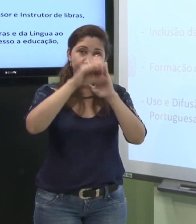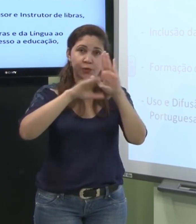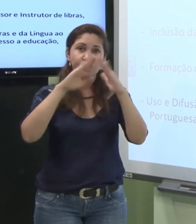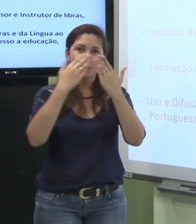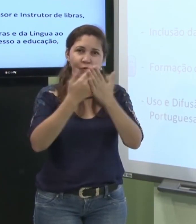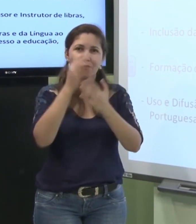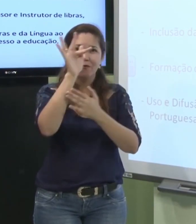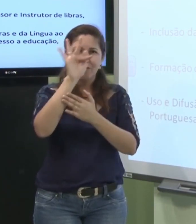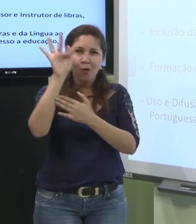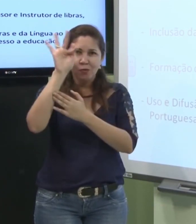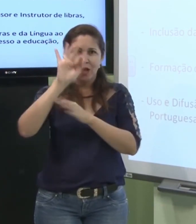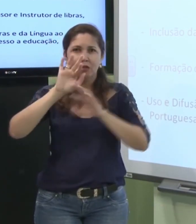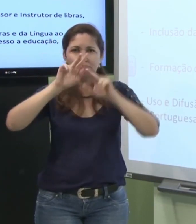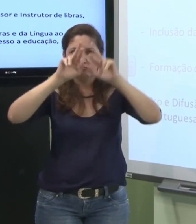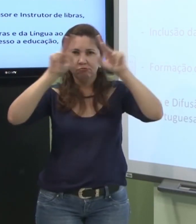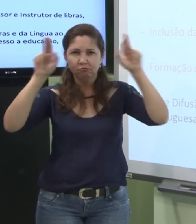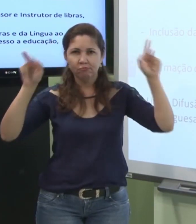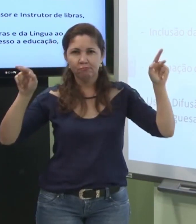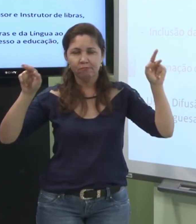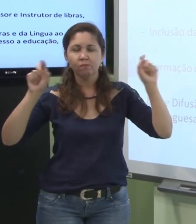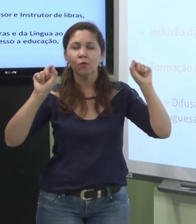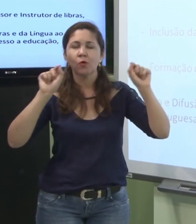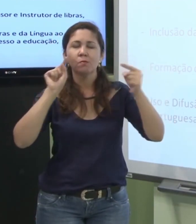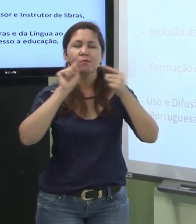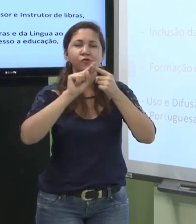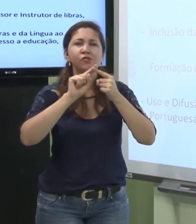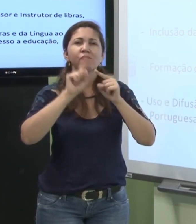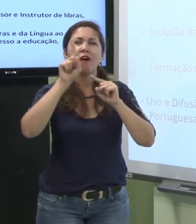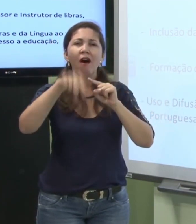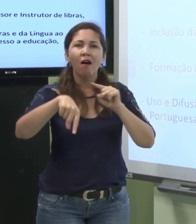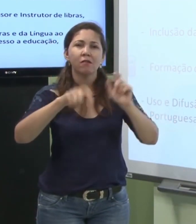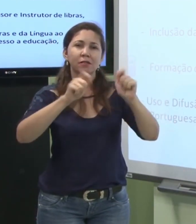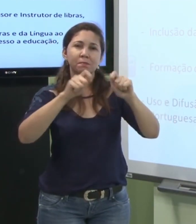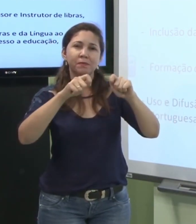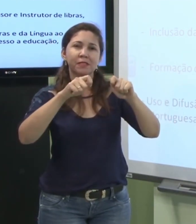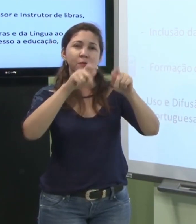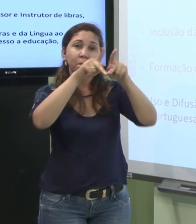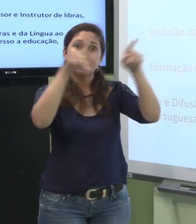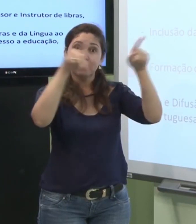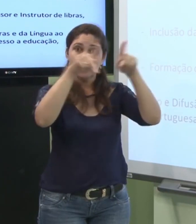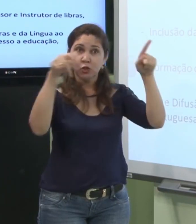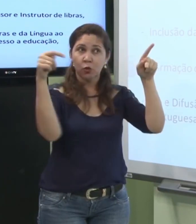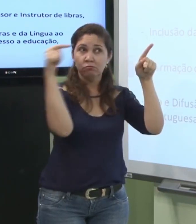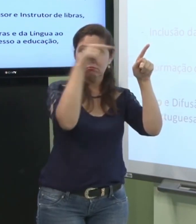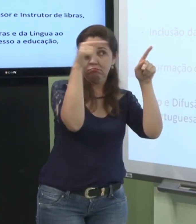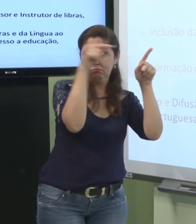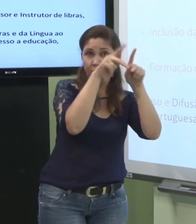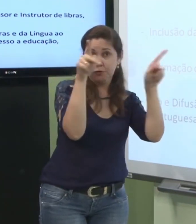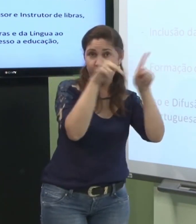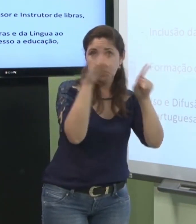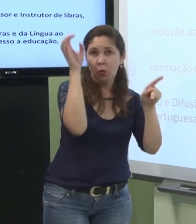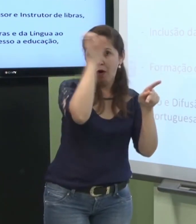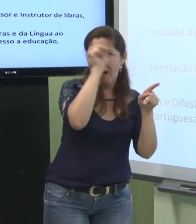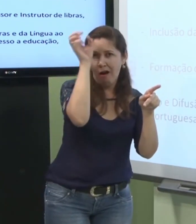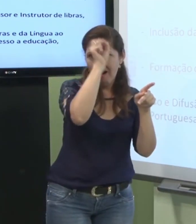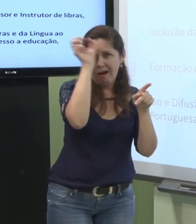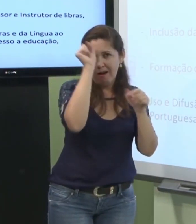então o objetivo dessa disciplina curricular é que os professores venham ter uma